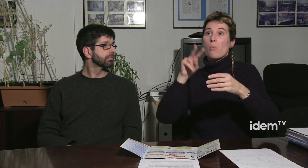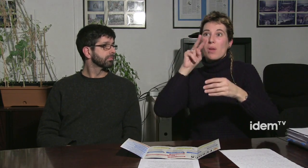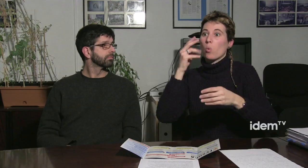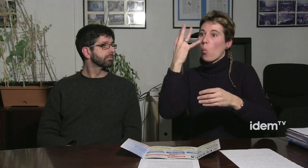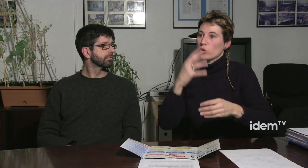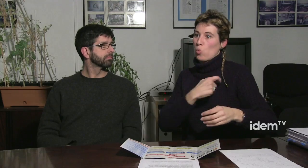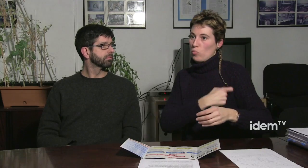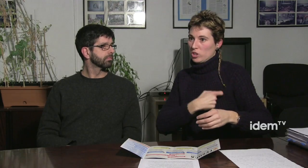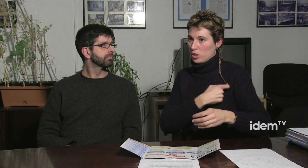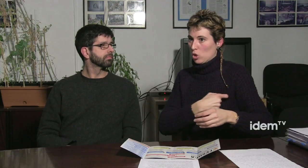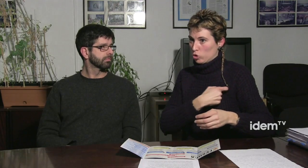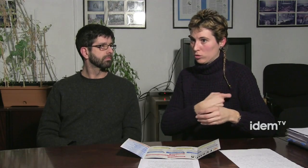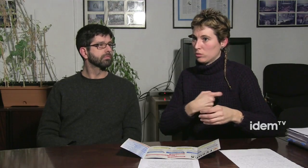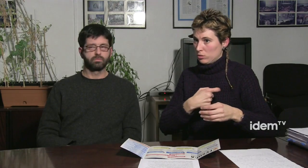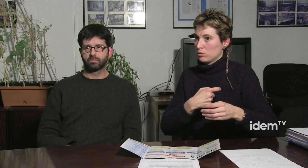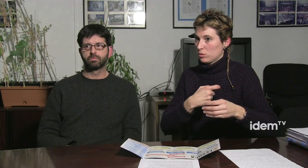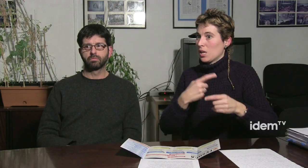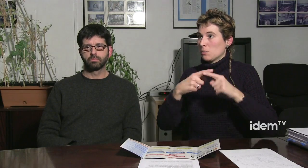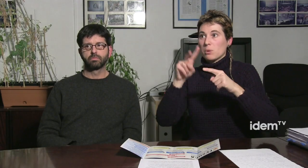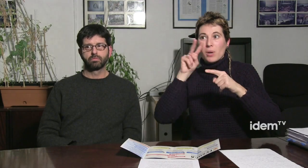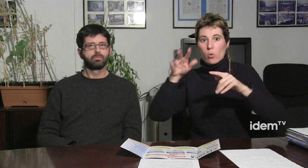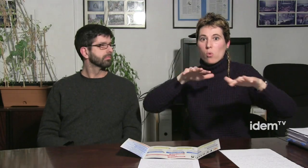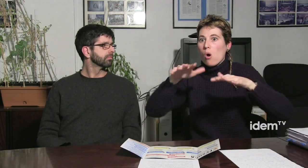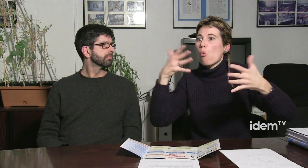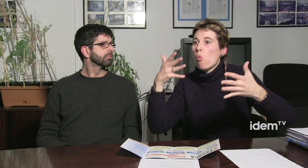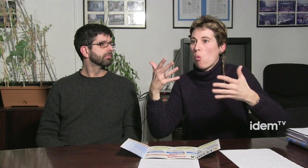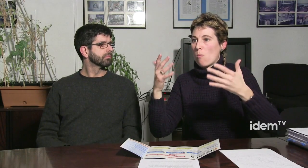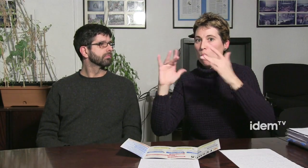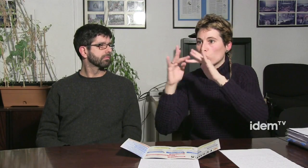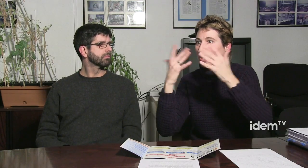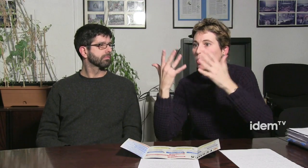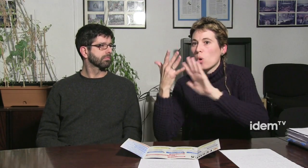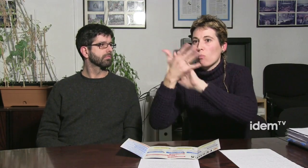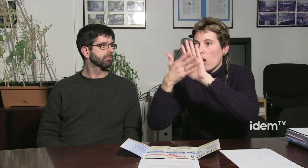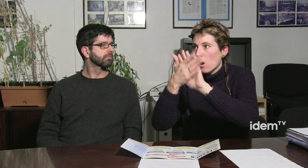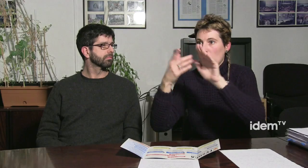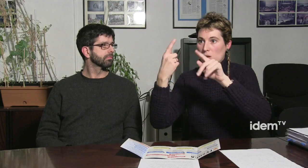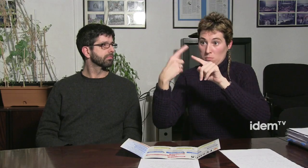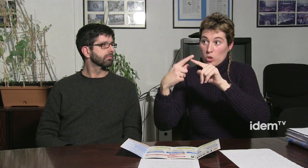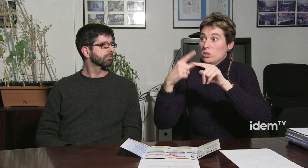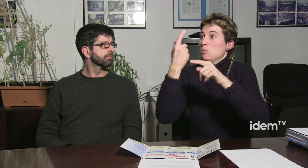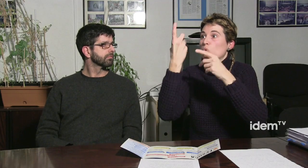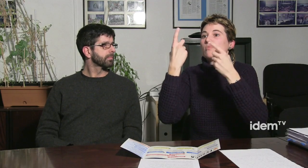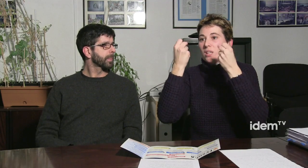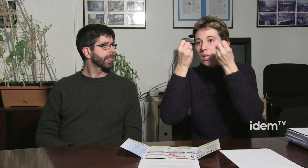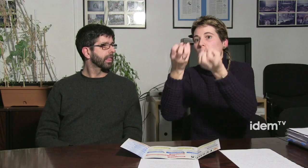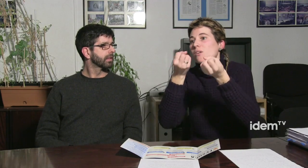vol veure i vol veure com funciona doncs pot contactar o vol veure l'interès a com funciona el moviment associat el